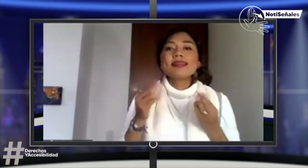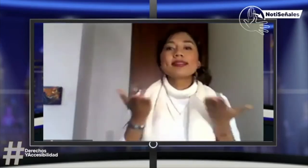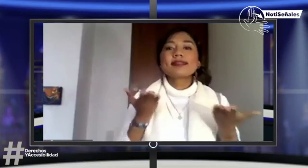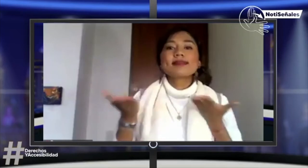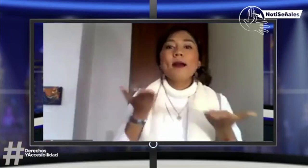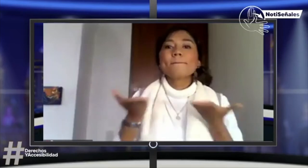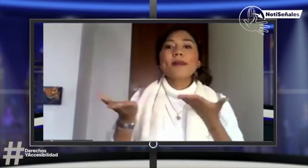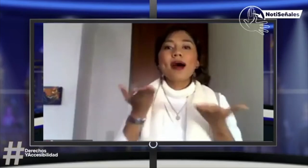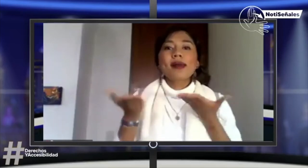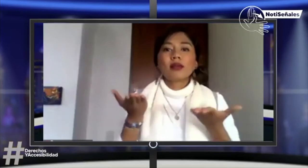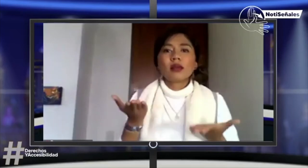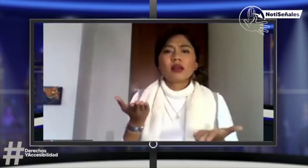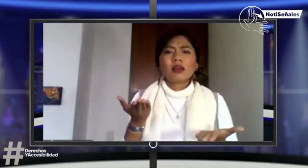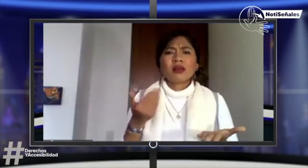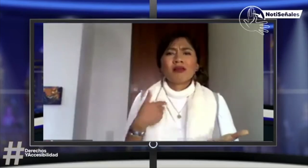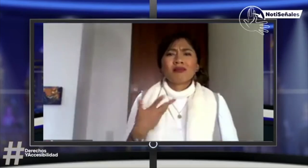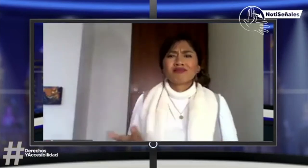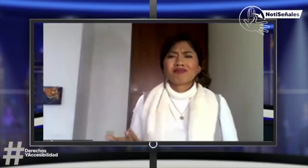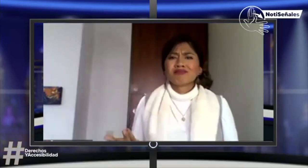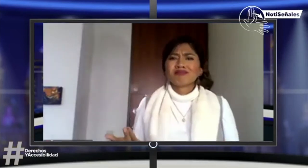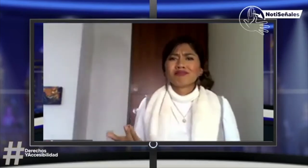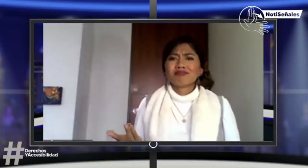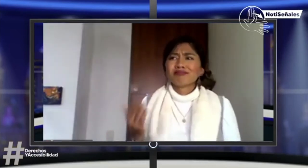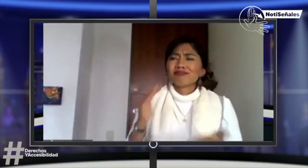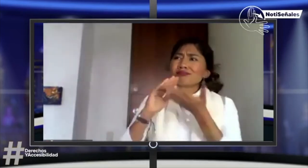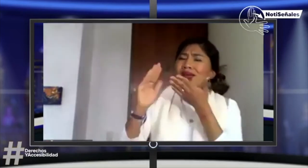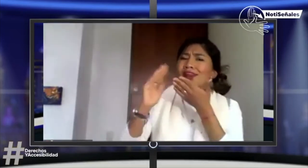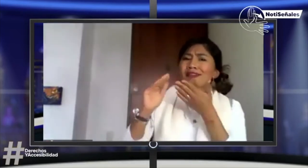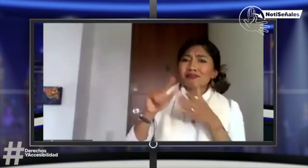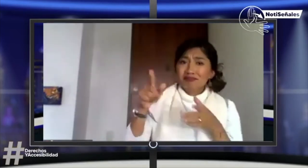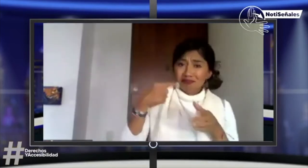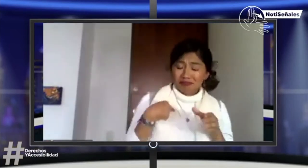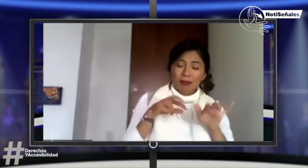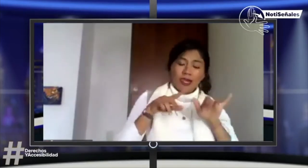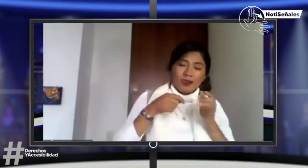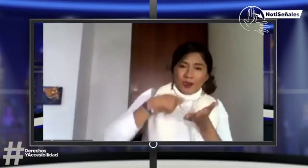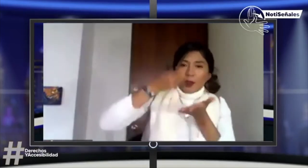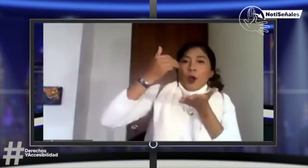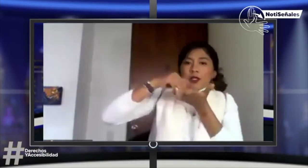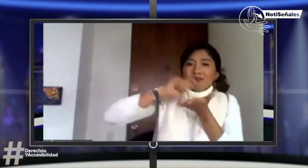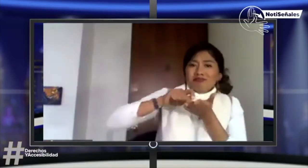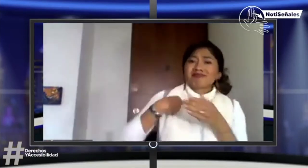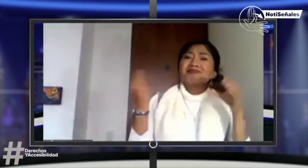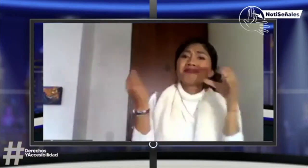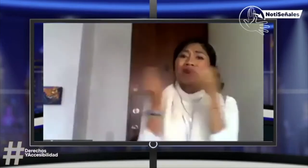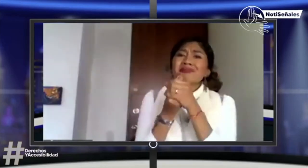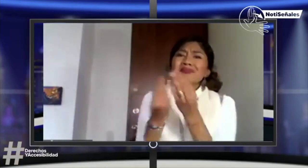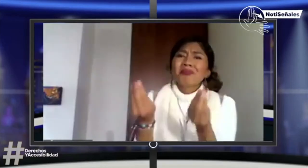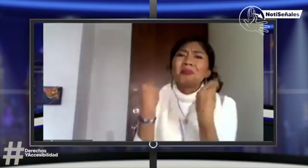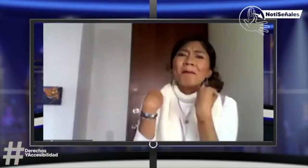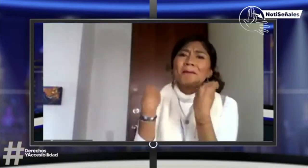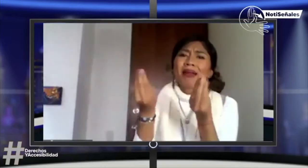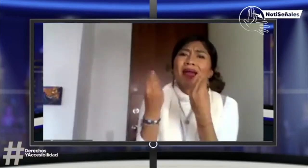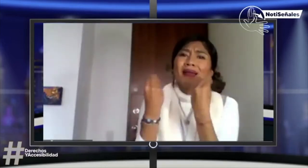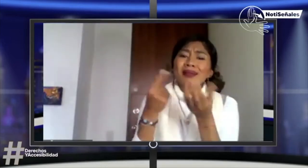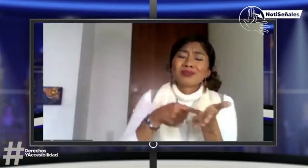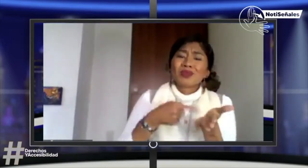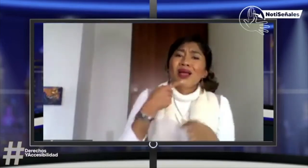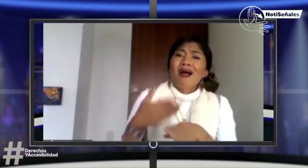Me decía, no hay ese servicio. Yo le decía, entonces yo volví, le escribí. Le dije, entonces, ¿para qué